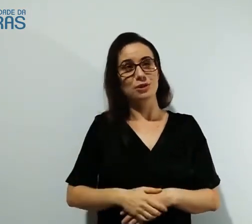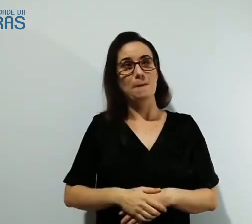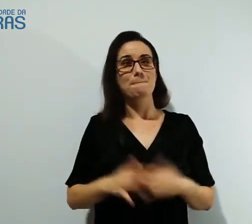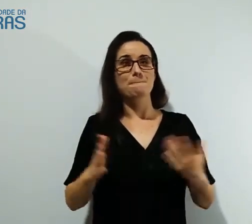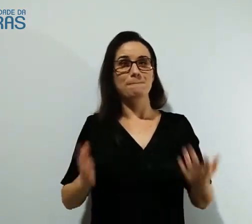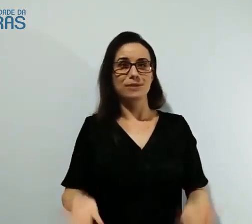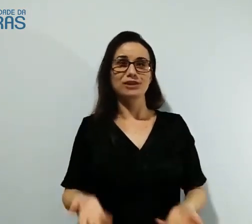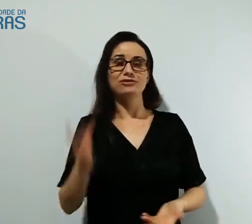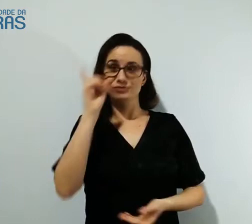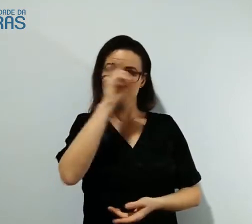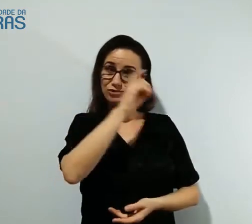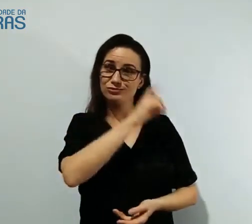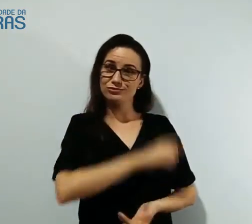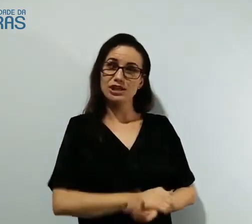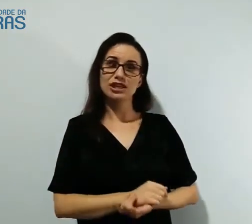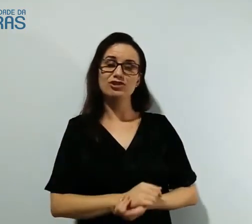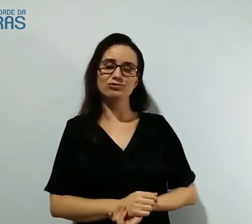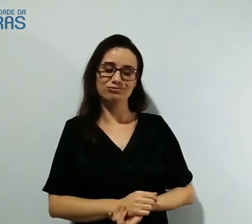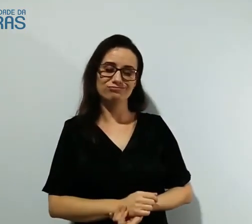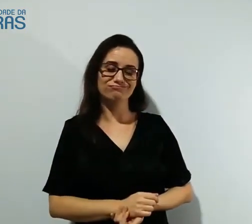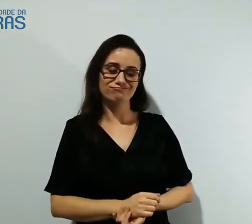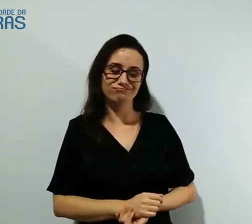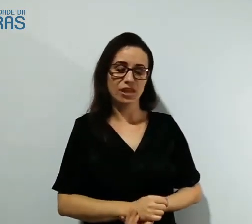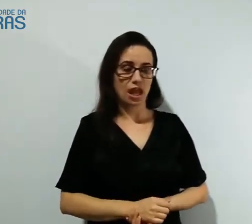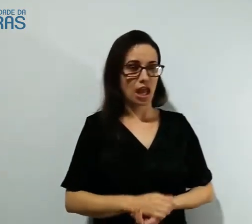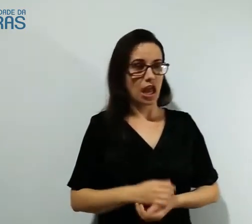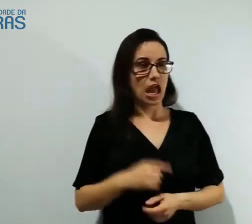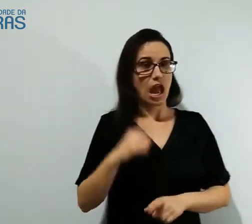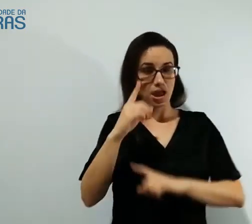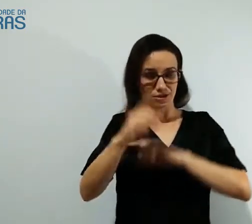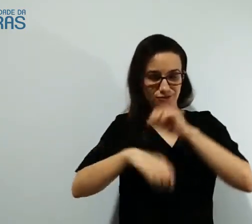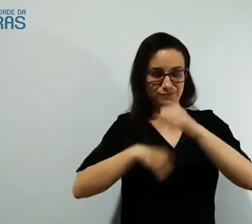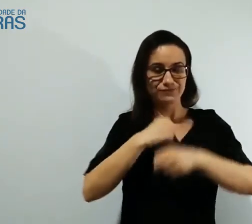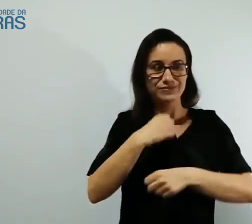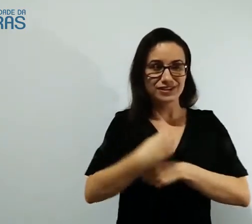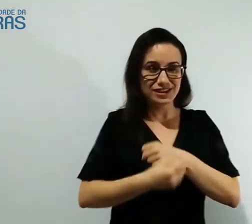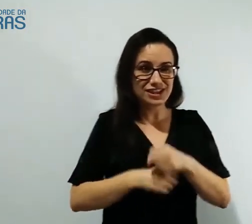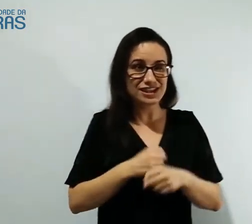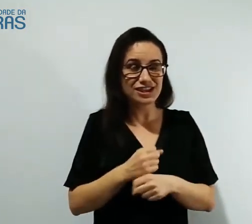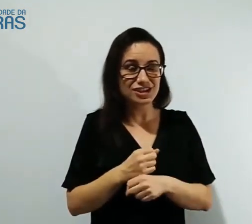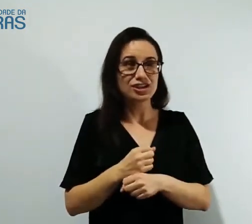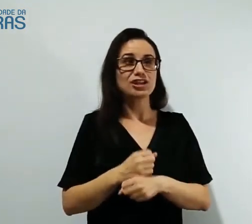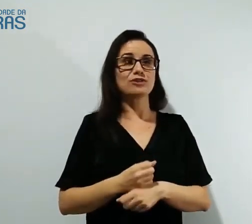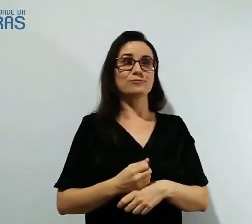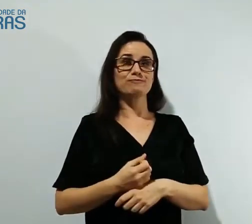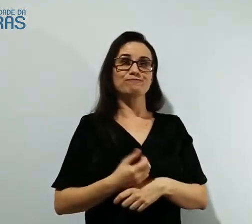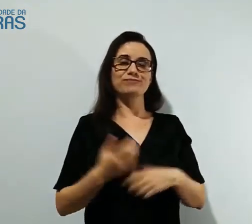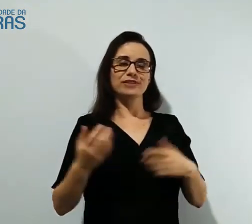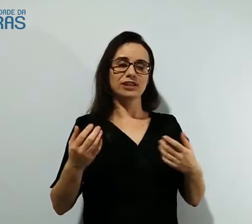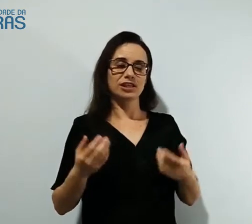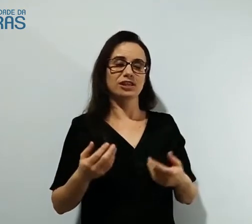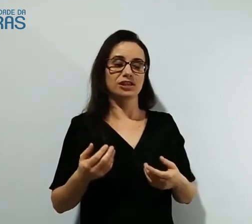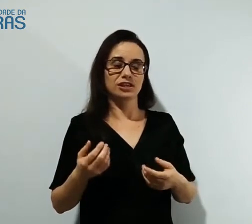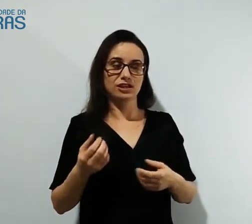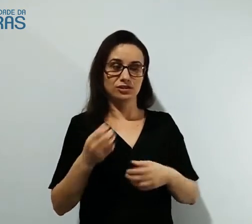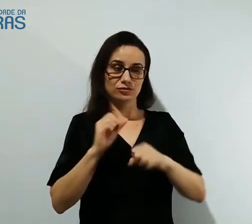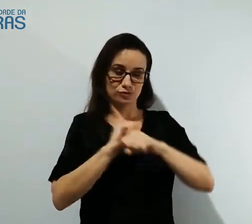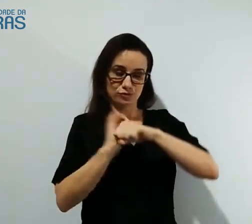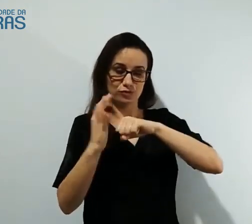E eu continuava a ter dificuldade no aprendizado. Então, se passou algum tempo e veio a questão